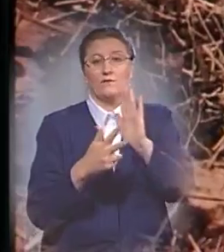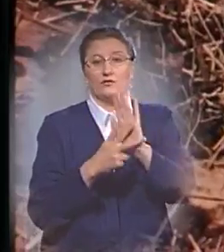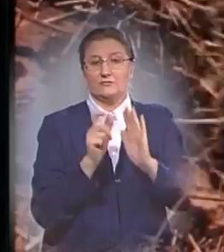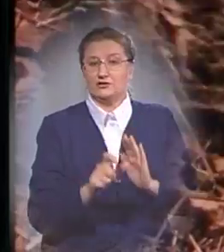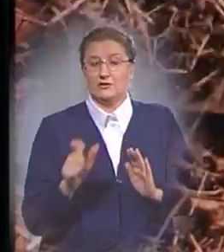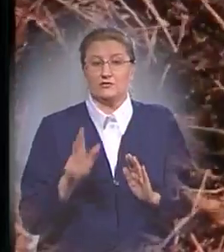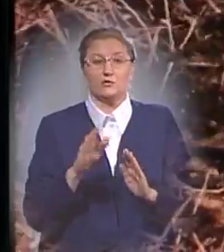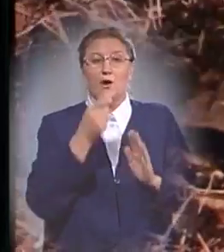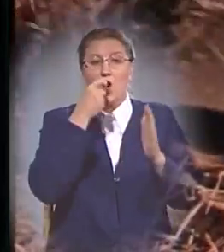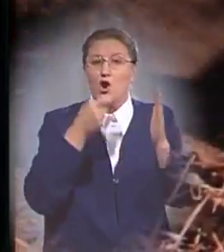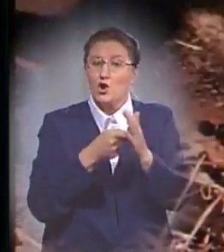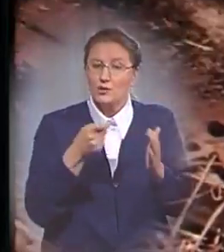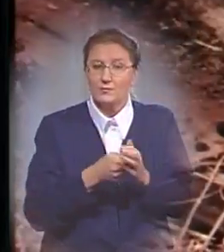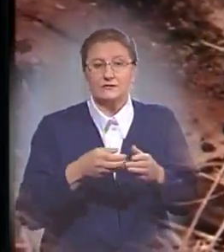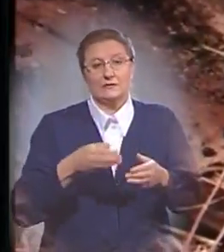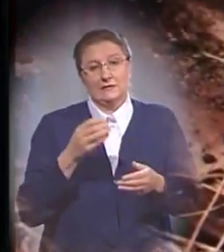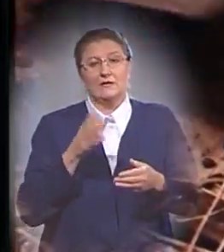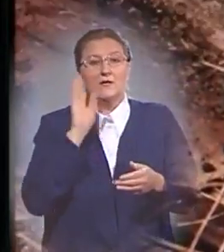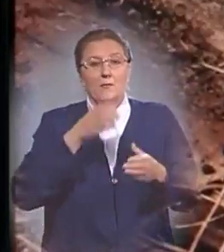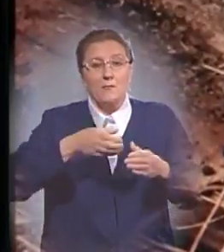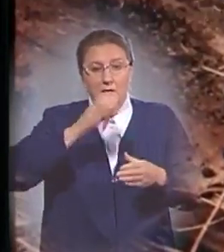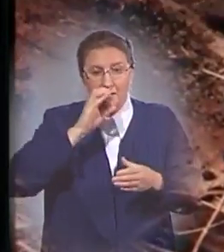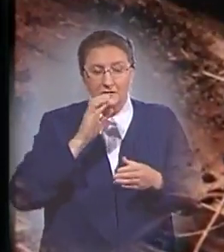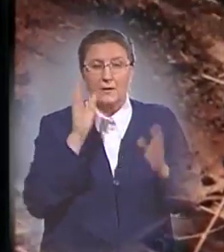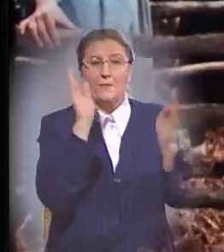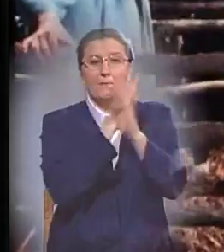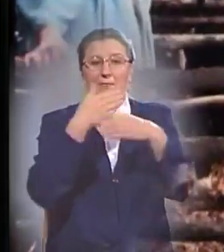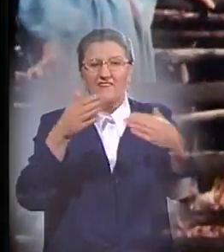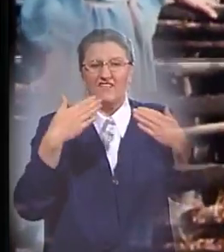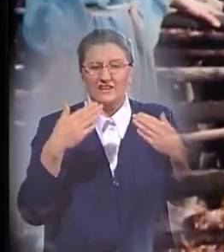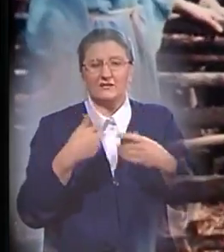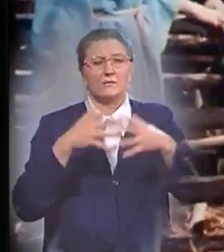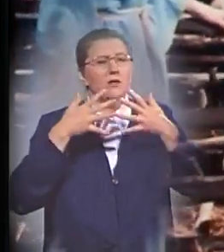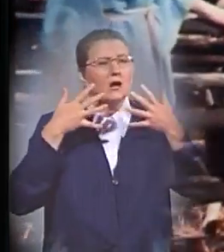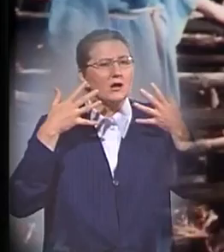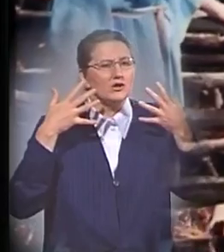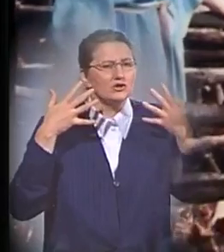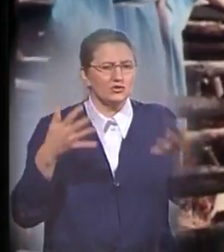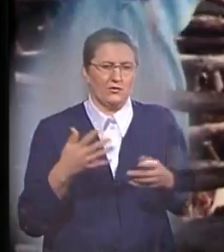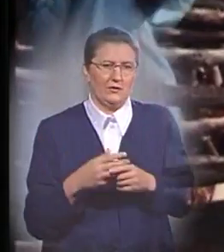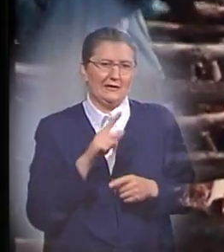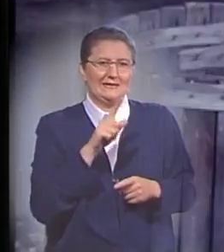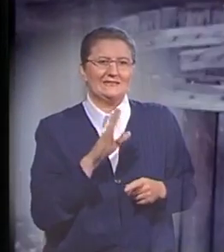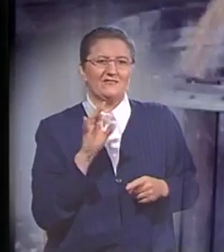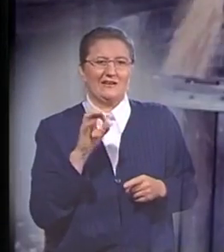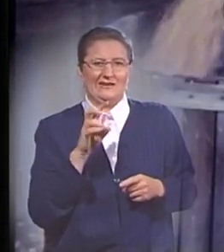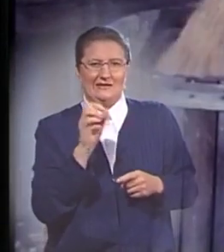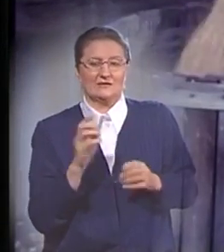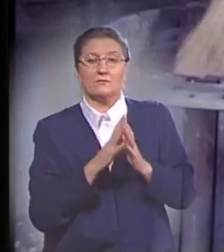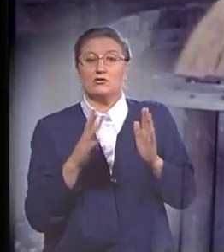чтобы кормить и поить животных, проветривать и убирать этот огромный зверинец. Целых 371 день.